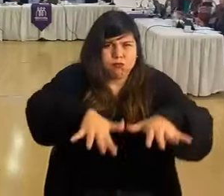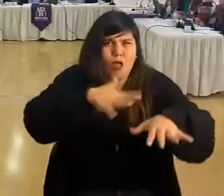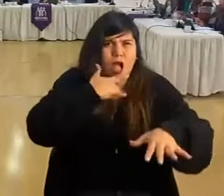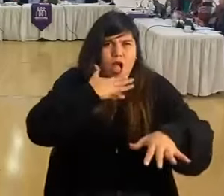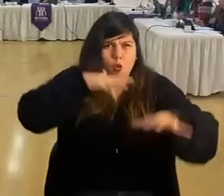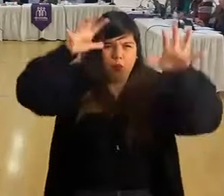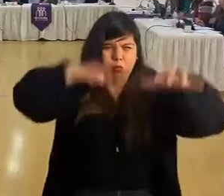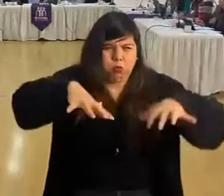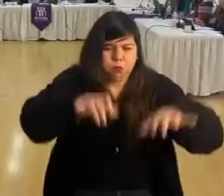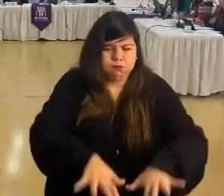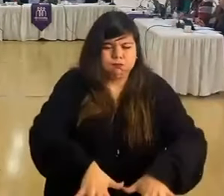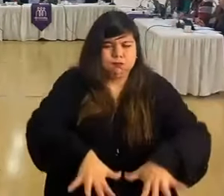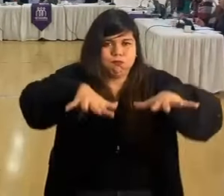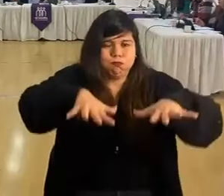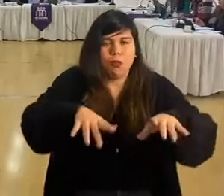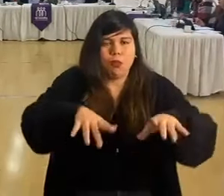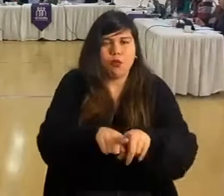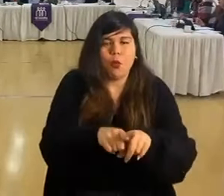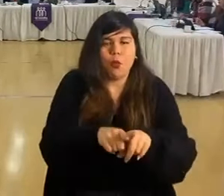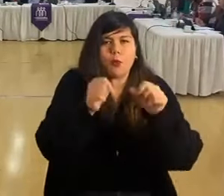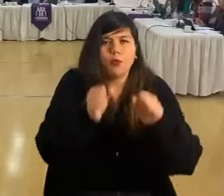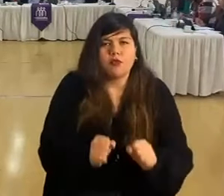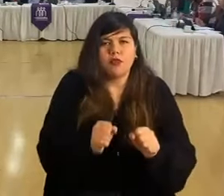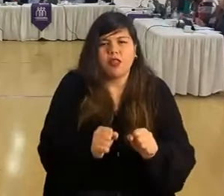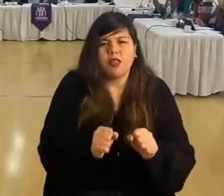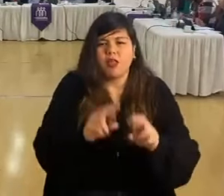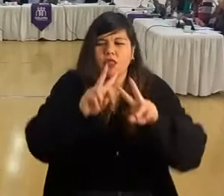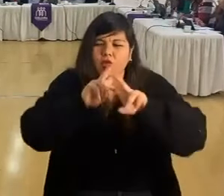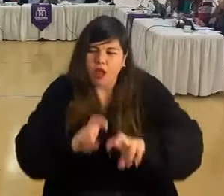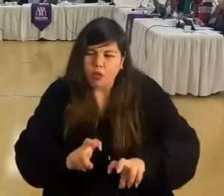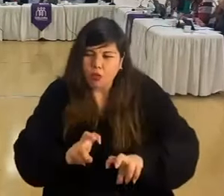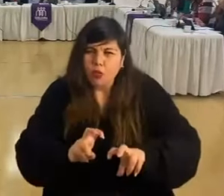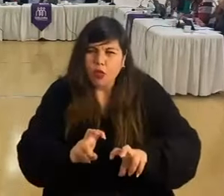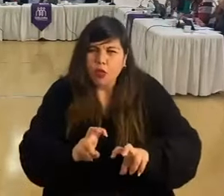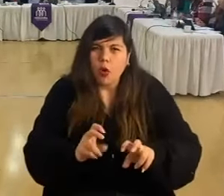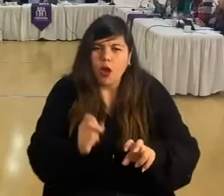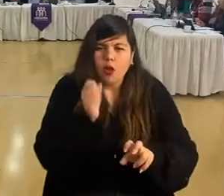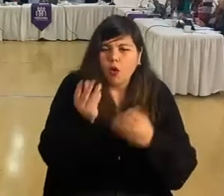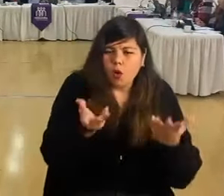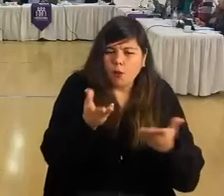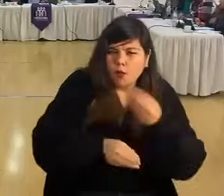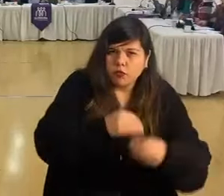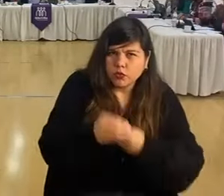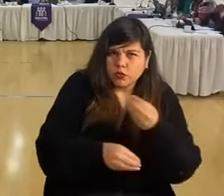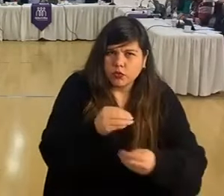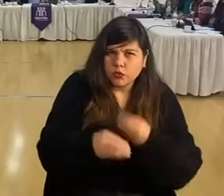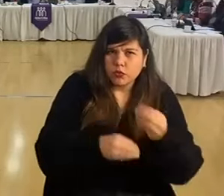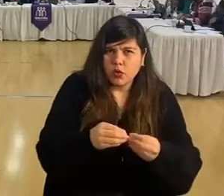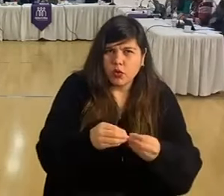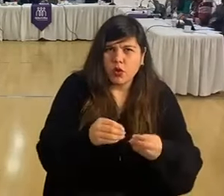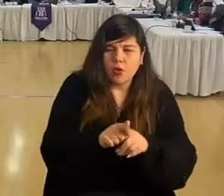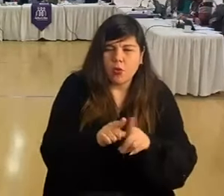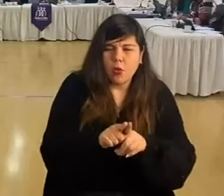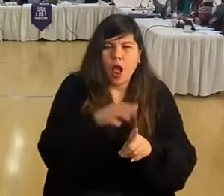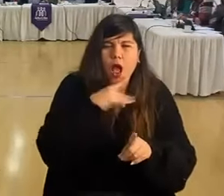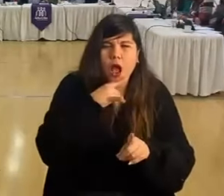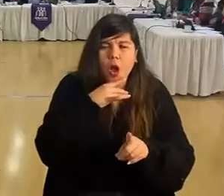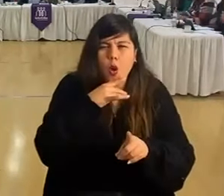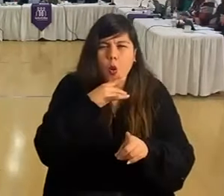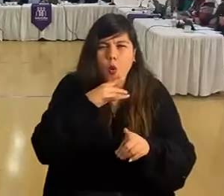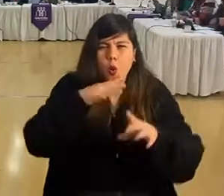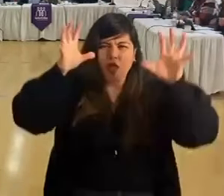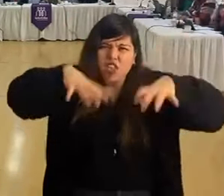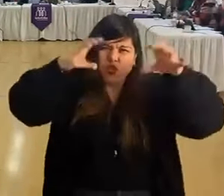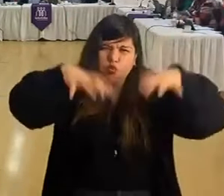que deberíamos ver la posibilidad de, no sé si hacer estudio, ver el tema de cómo funciona la recepción de aguas lluvias,